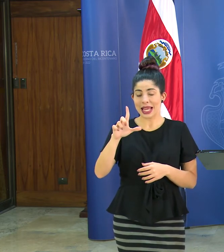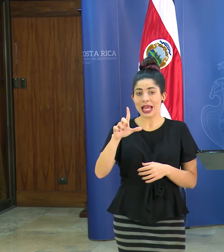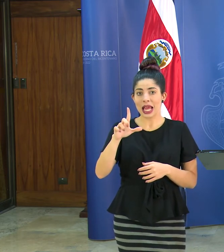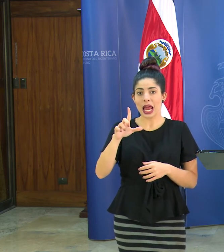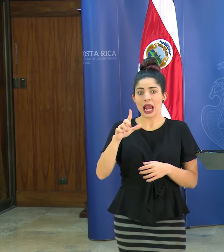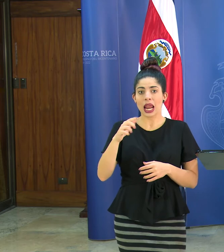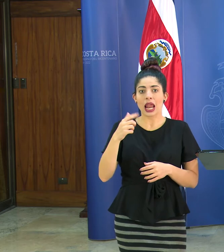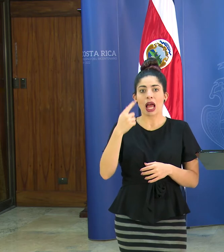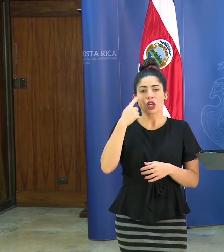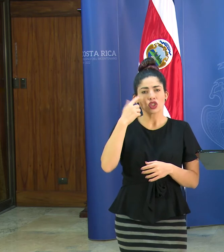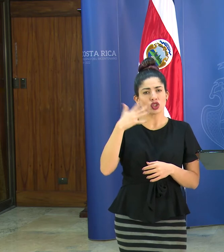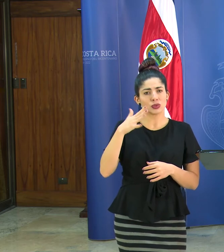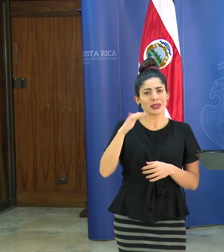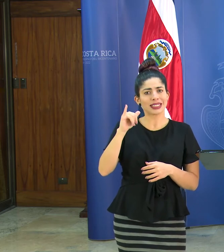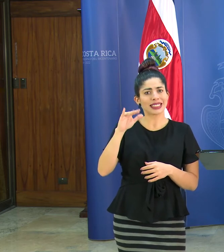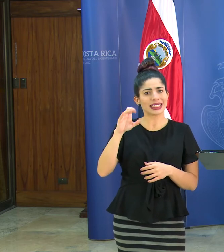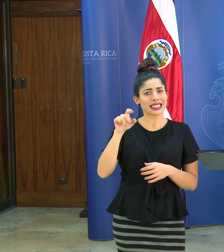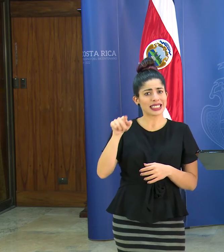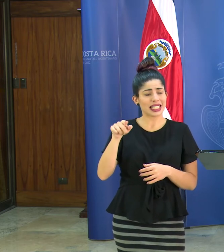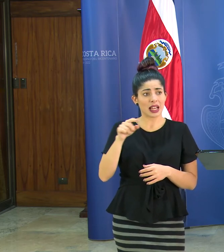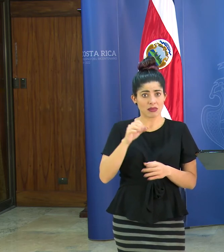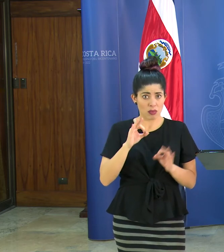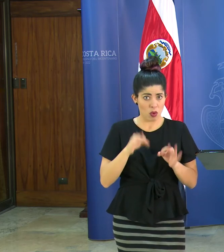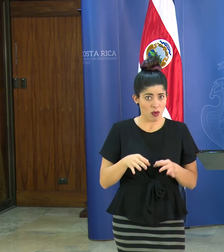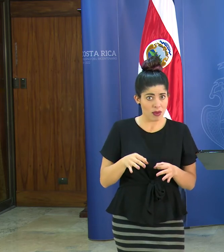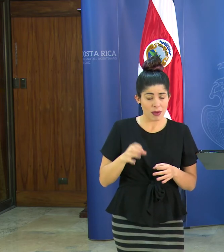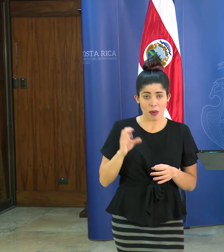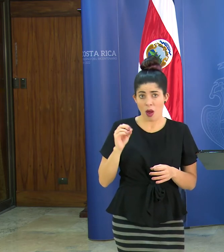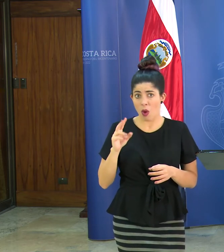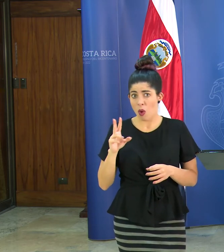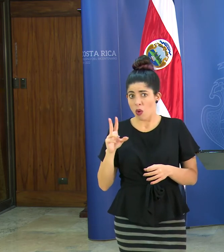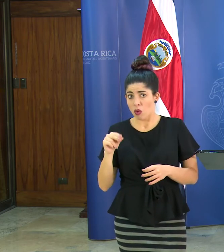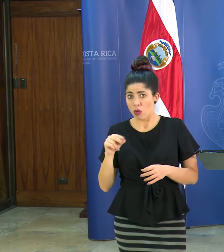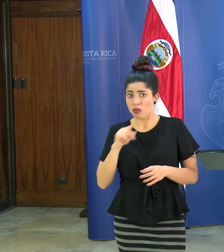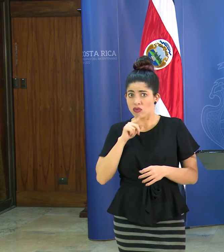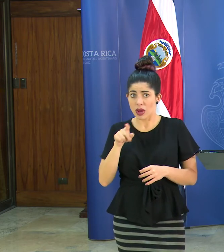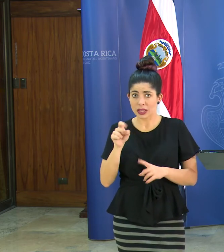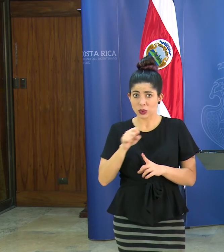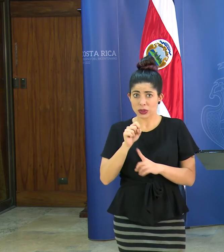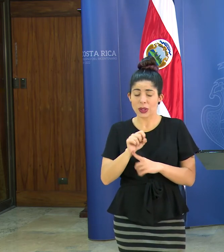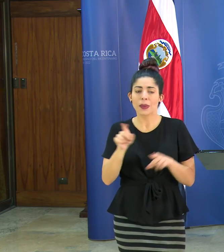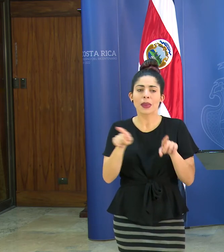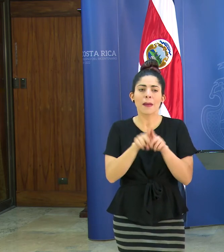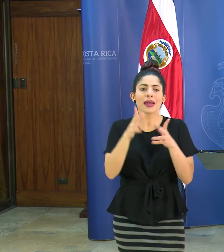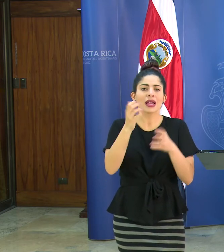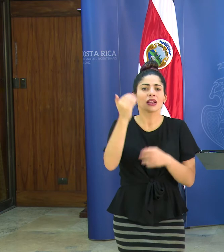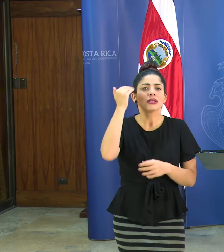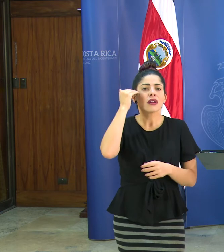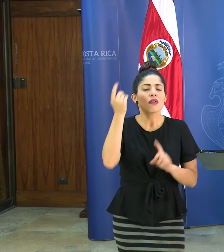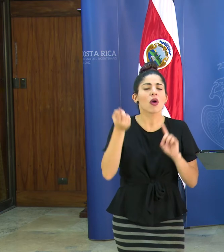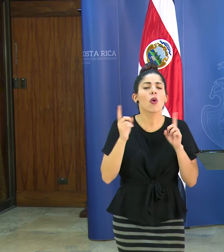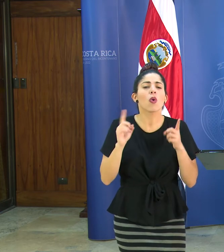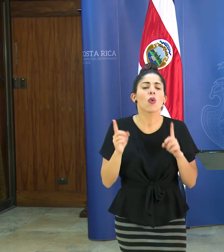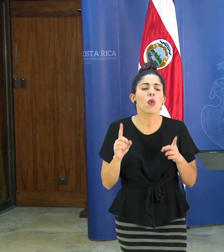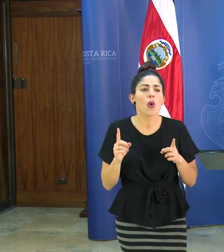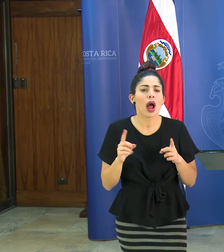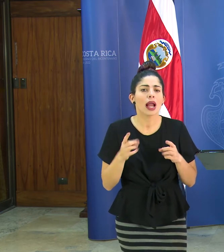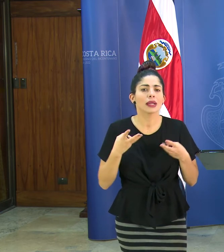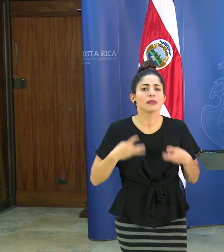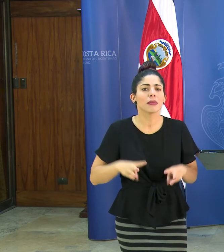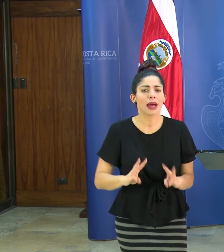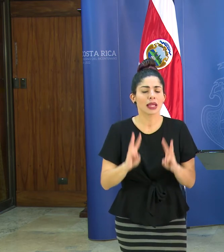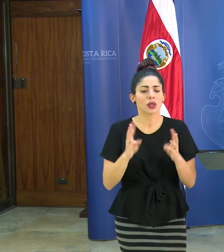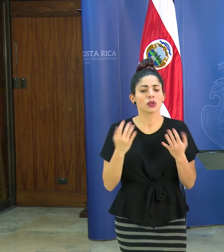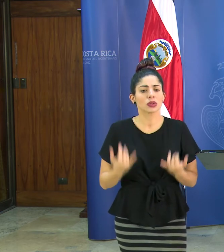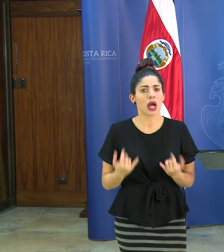un caso sospechoso en el ICE tal vez si nos confirma o nos desplaza la situación y también quería saber cuáles son esas medidas